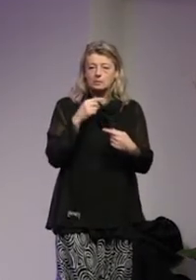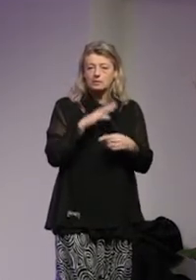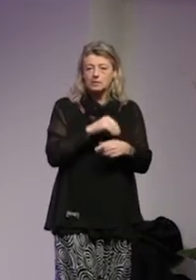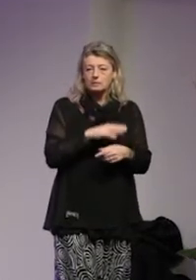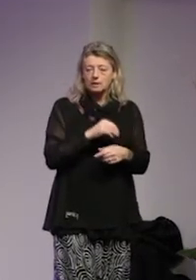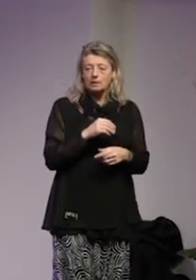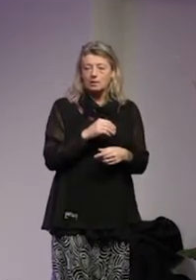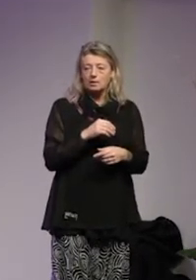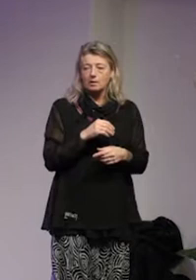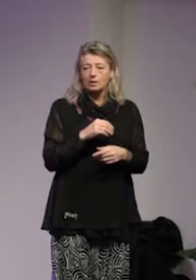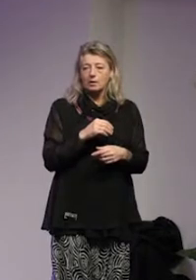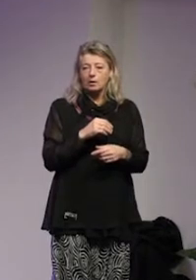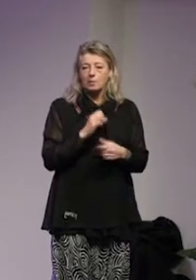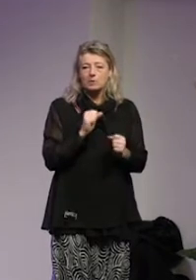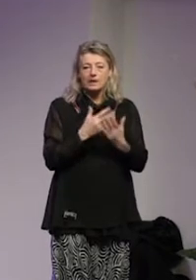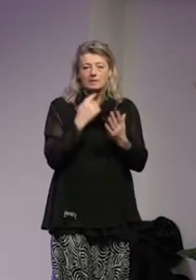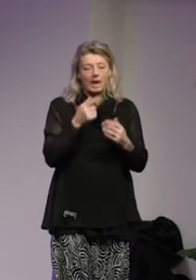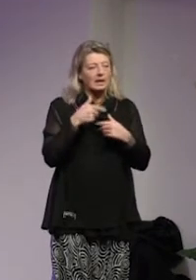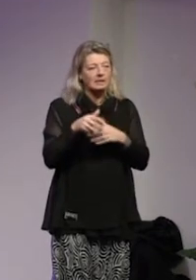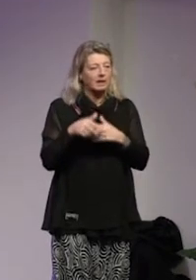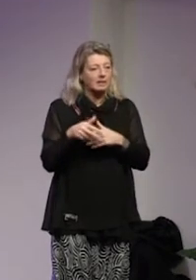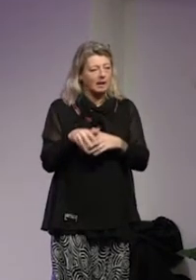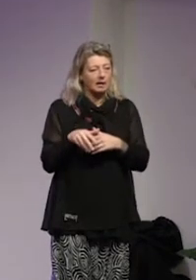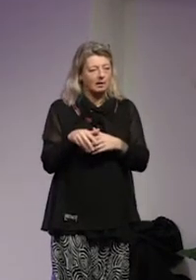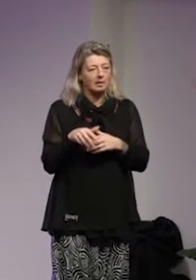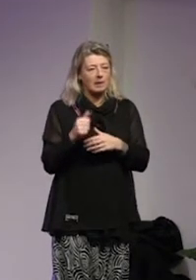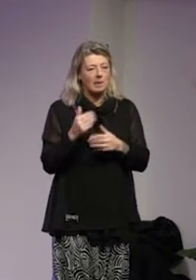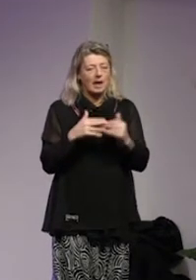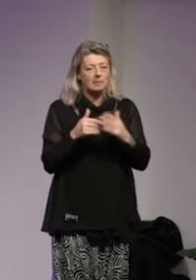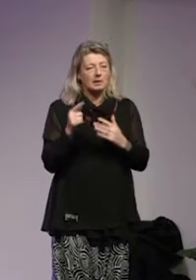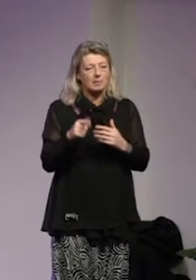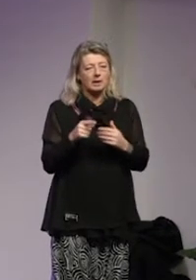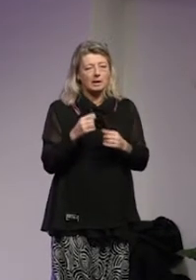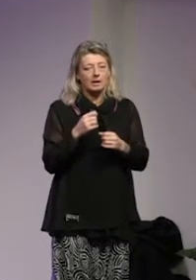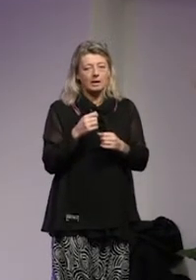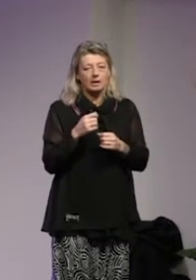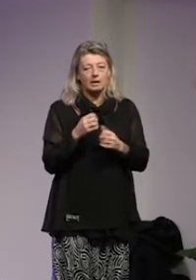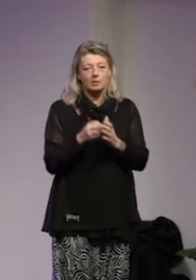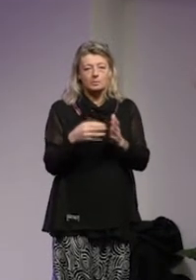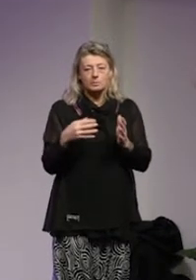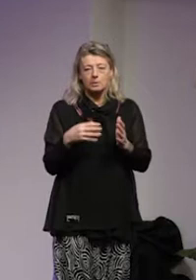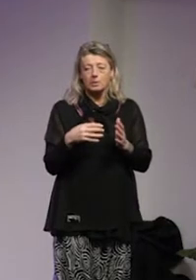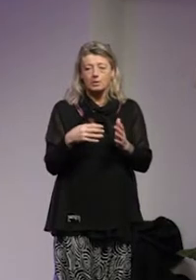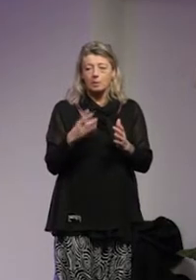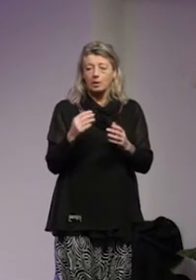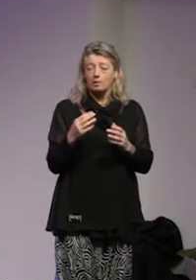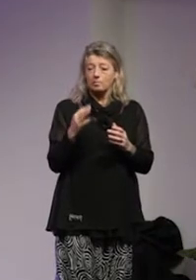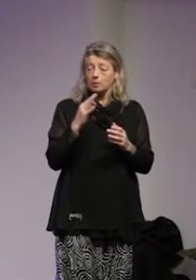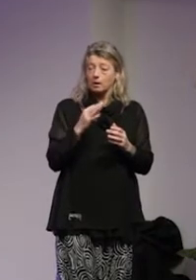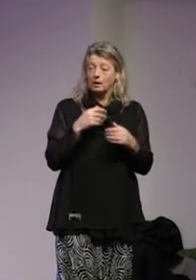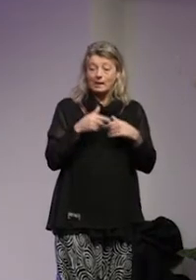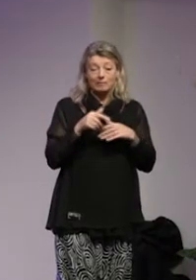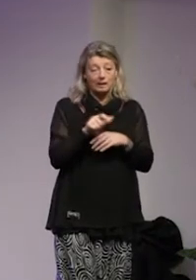andra generationens invandrare när ni arbetar med det här arbetet eftersom man kan ju fråga sig alltså